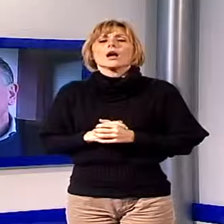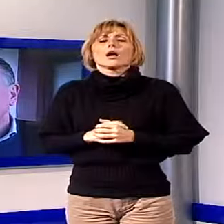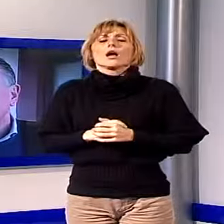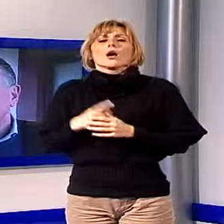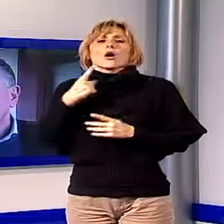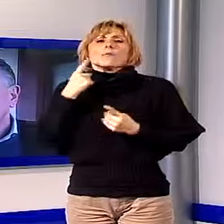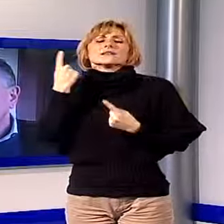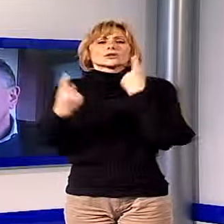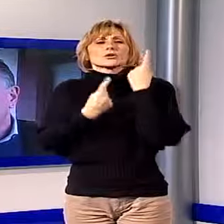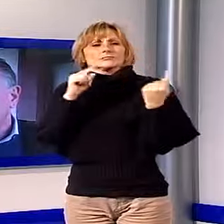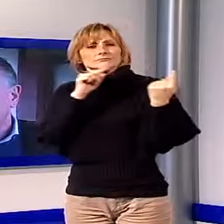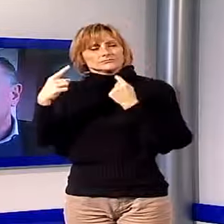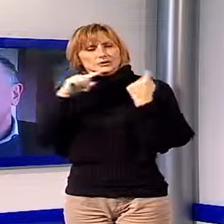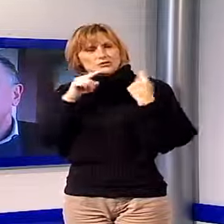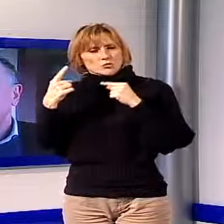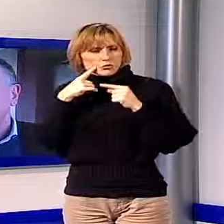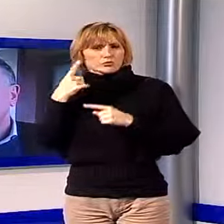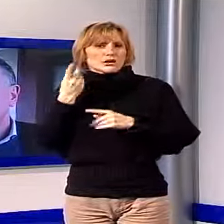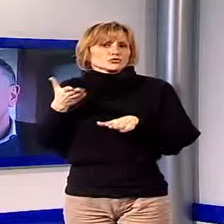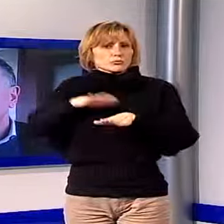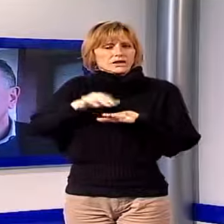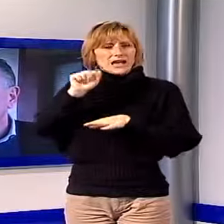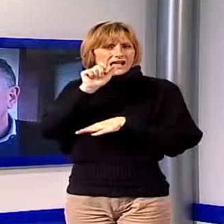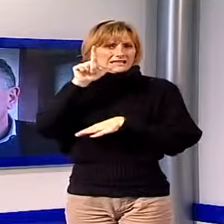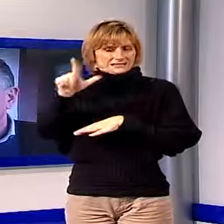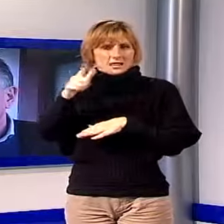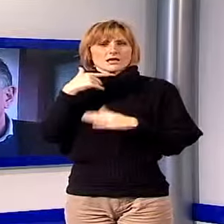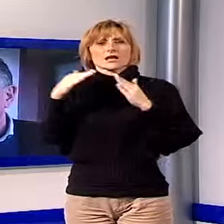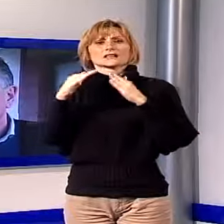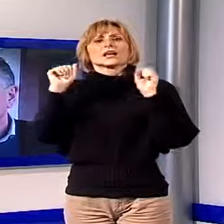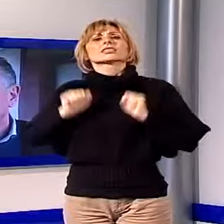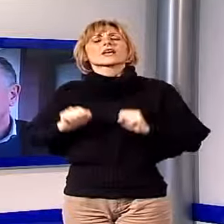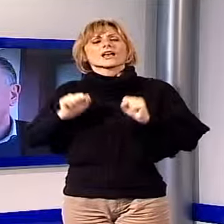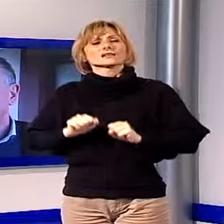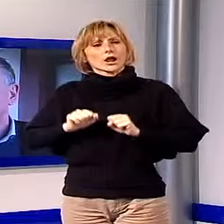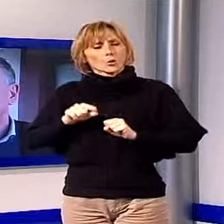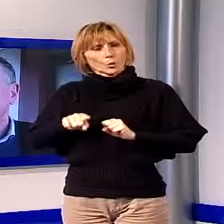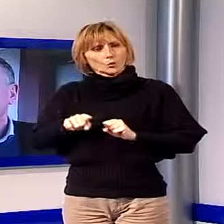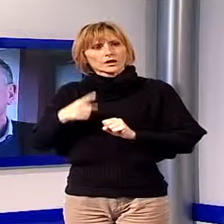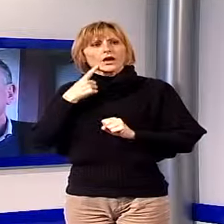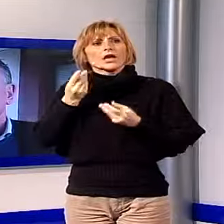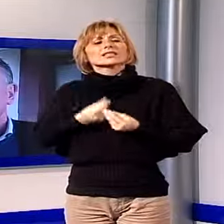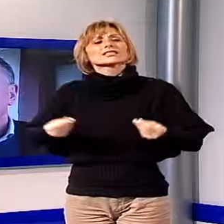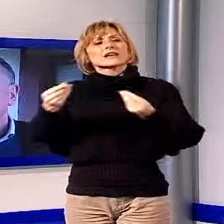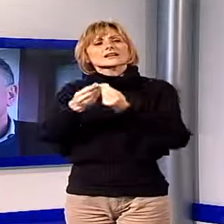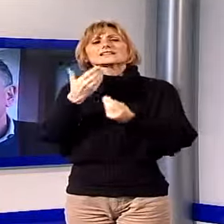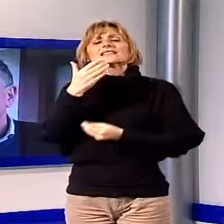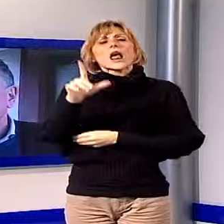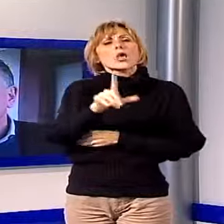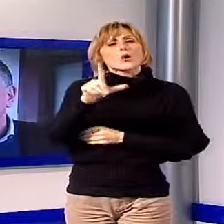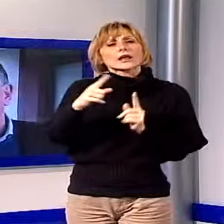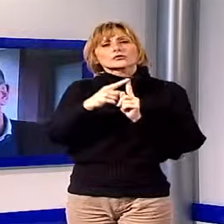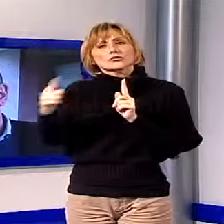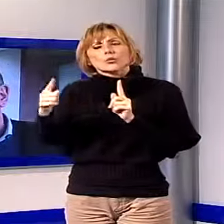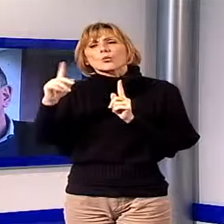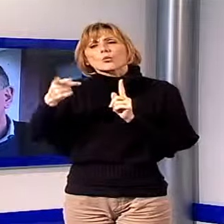discutere poi con tutti e soprattutto l'Asl, una casa della salute a sud del territorio, quindi nella zona da San Lorenzo a Vacoli e